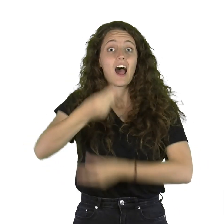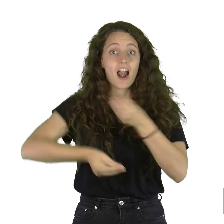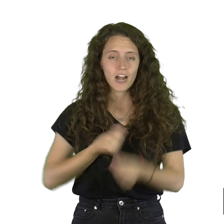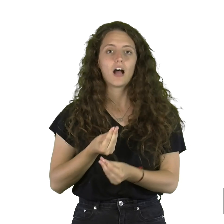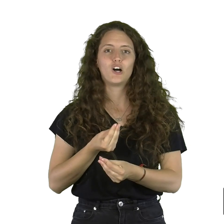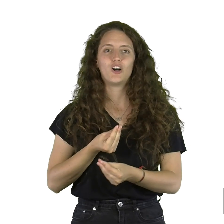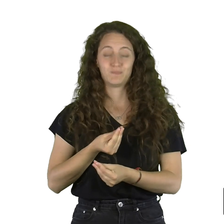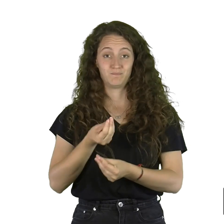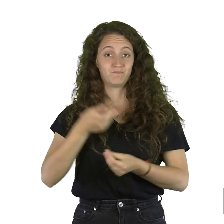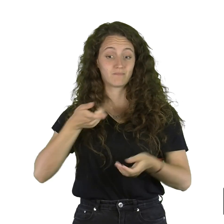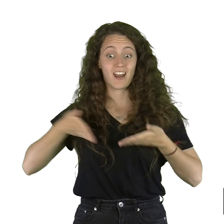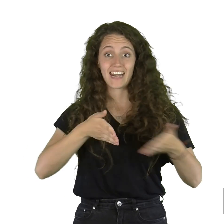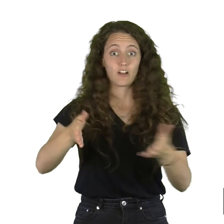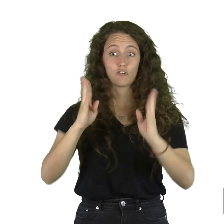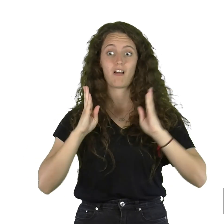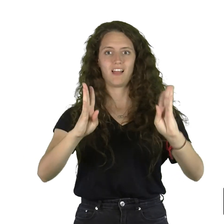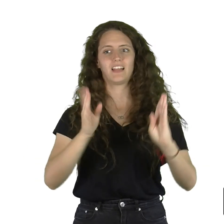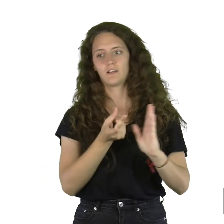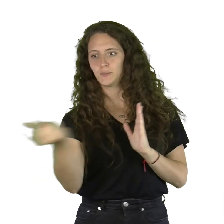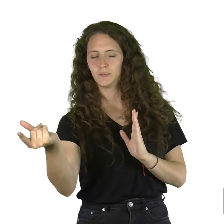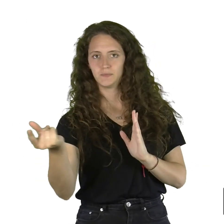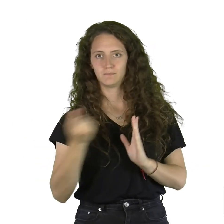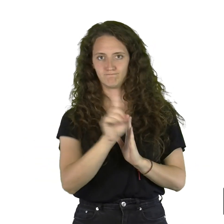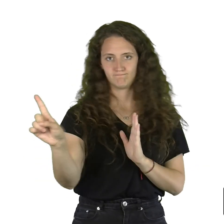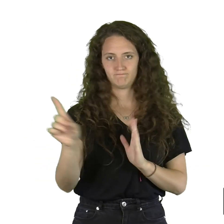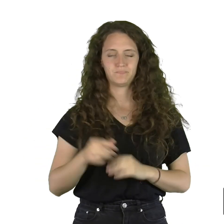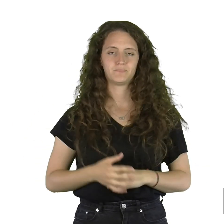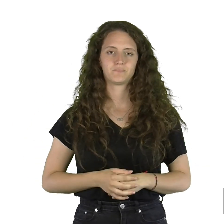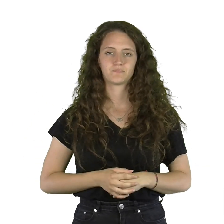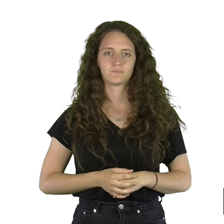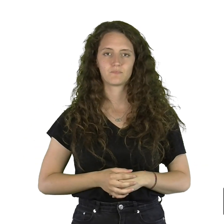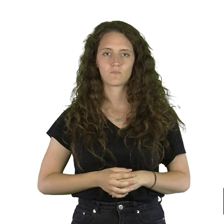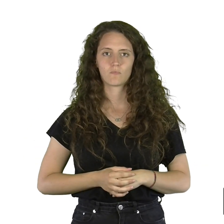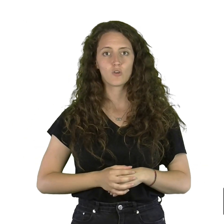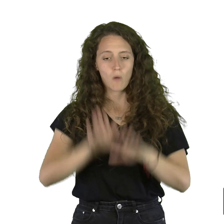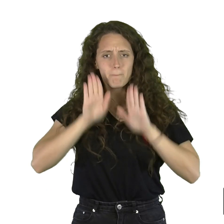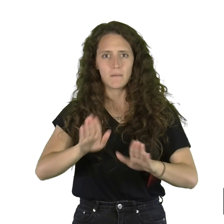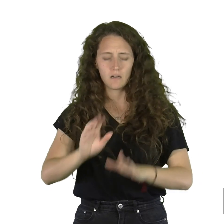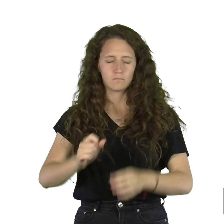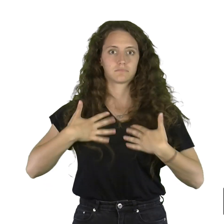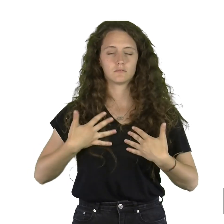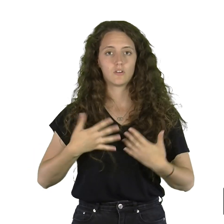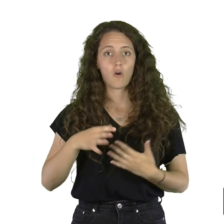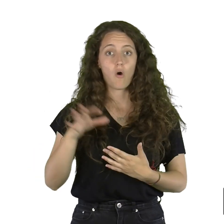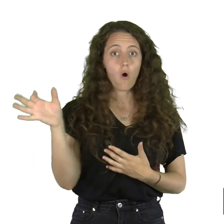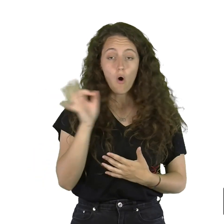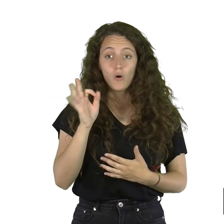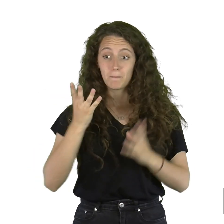por los laterales del recorrido No debe pararse súbitamente ni quedarse en el